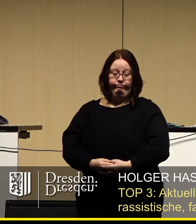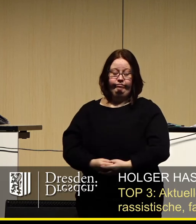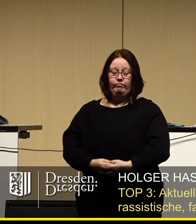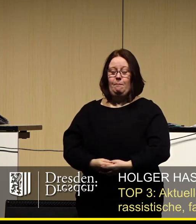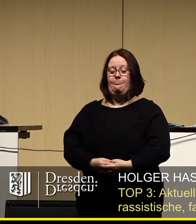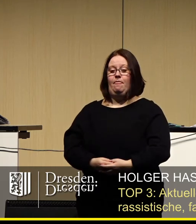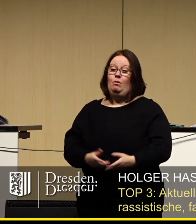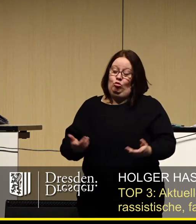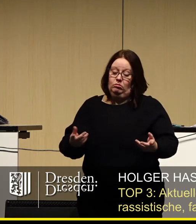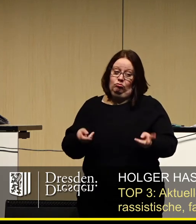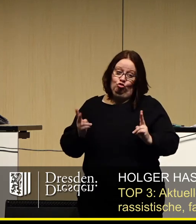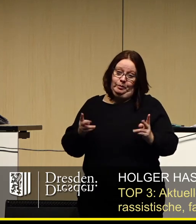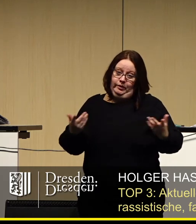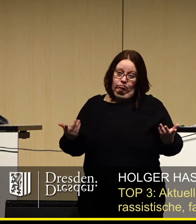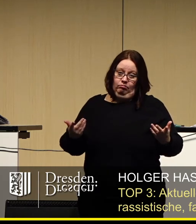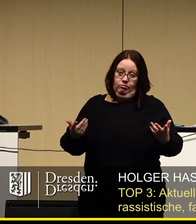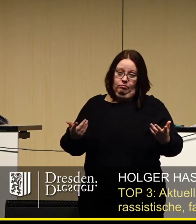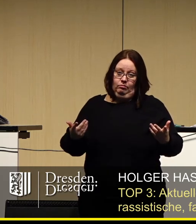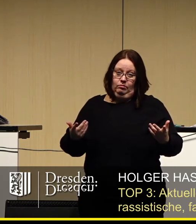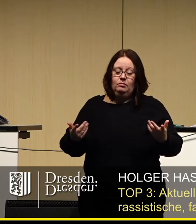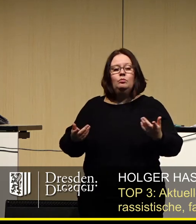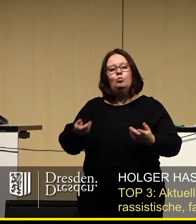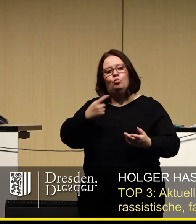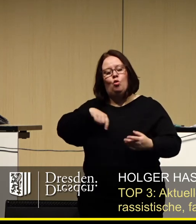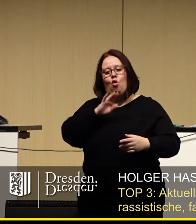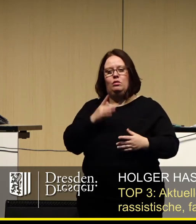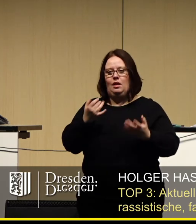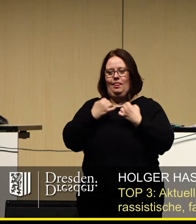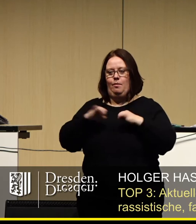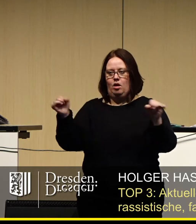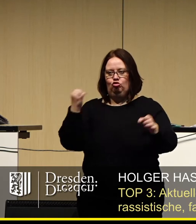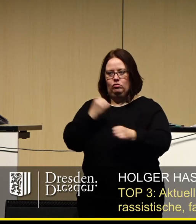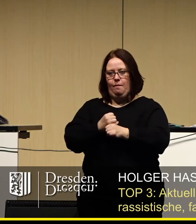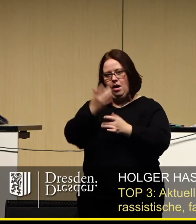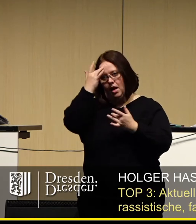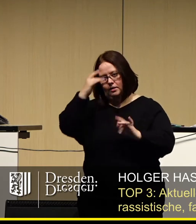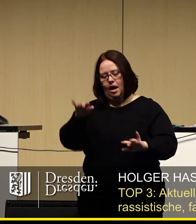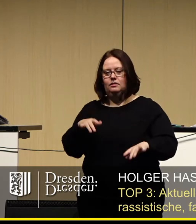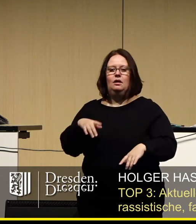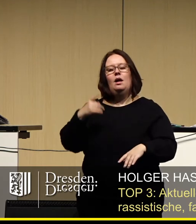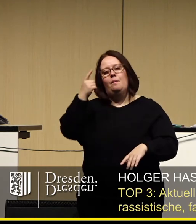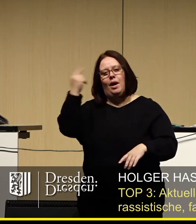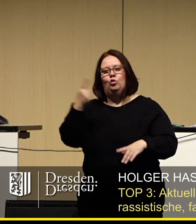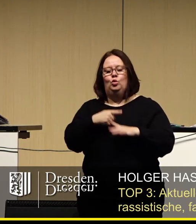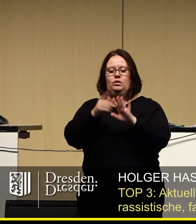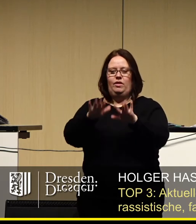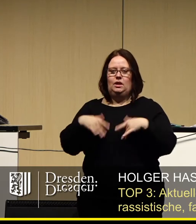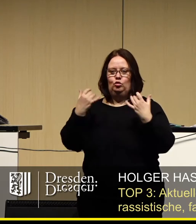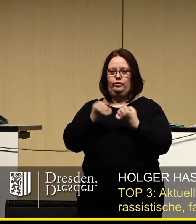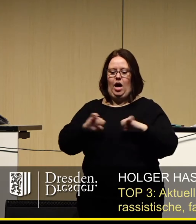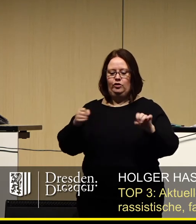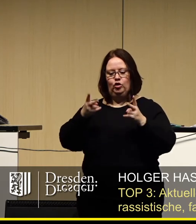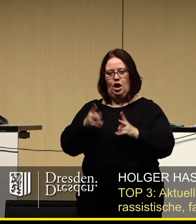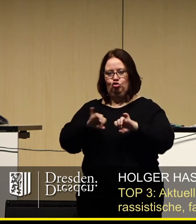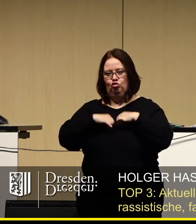Dem ist eigentlich nichts mehr hinzuzufügen. Wir Liberalen werden uns immer dafür einsetzen, dass Meinungs und Verlangenungsfreiheit im Rahmen der rechtsstaatlichen